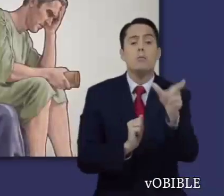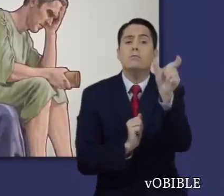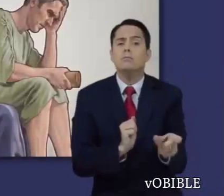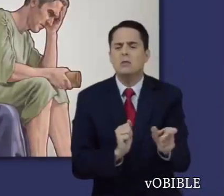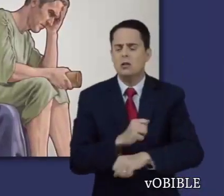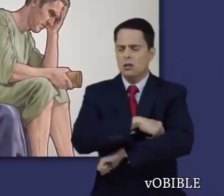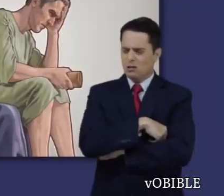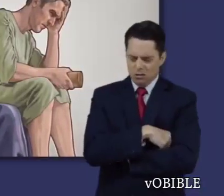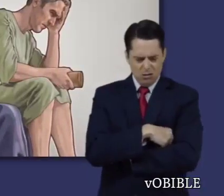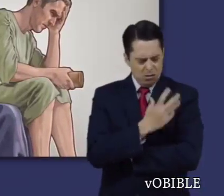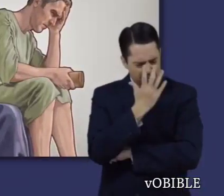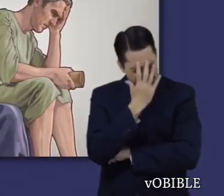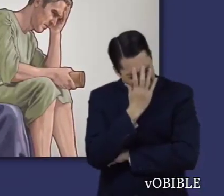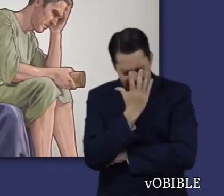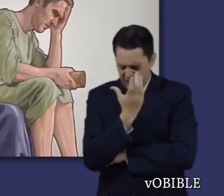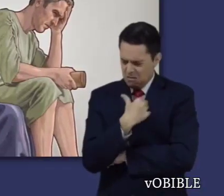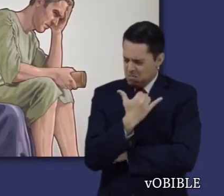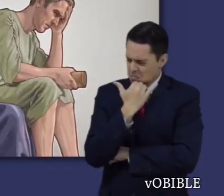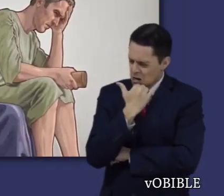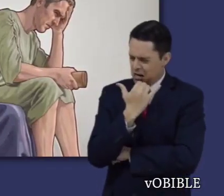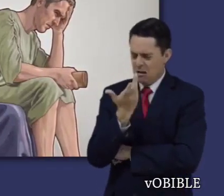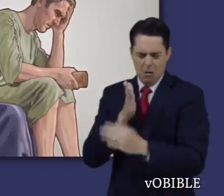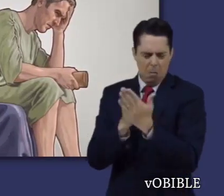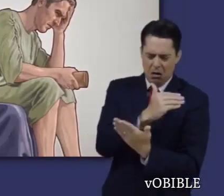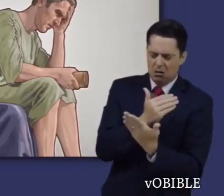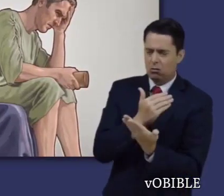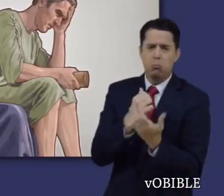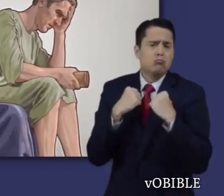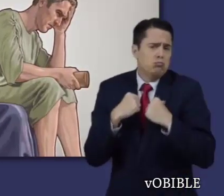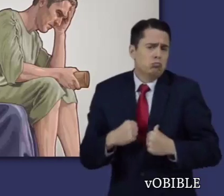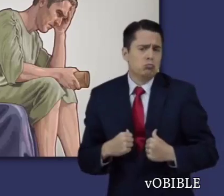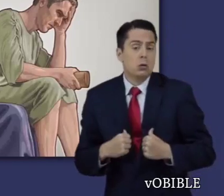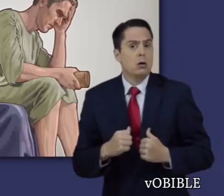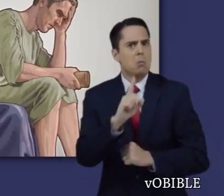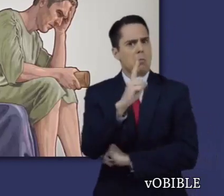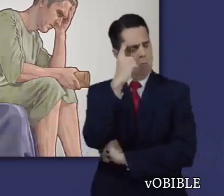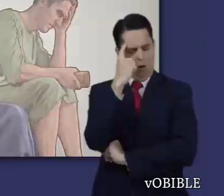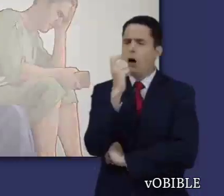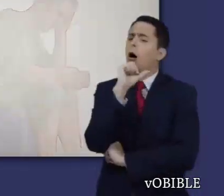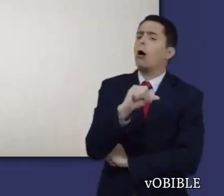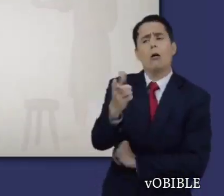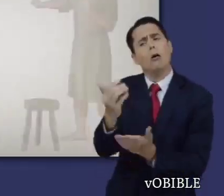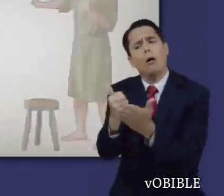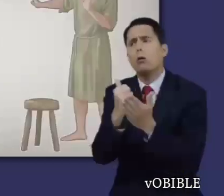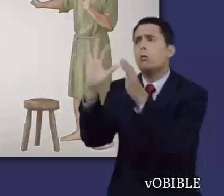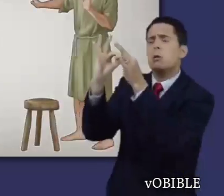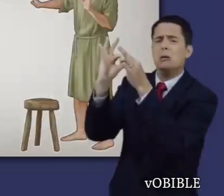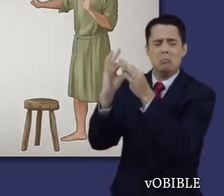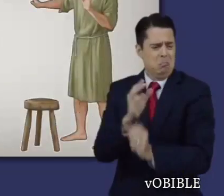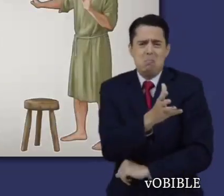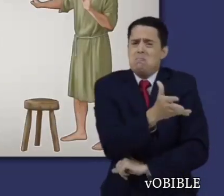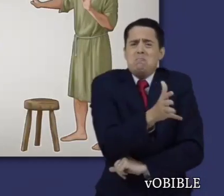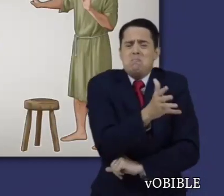La tristeza del mundo es diferente. Aunque la persona quizá esté triste porque se ha descubierto su mala acción, no